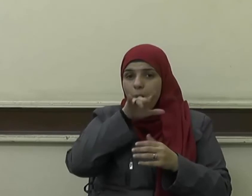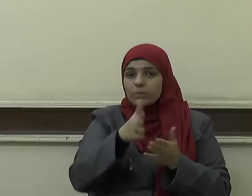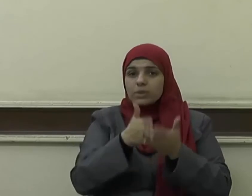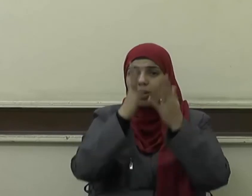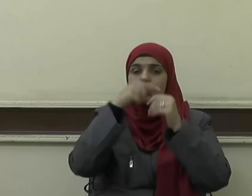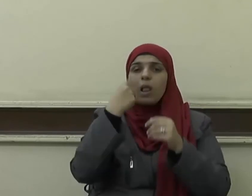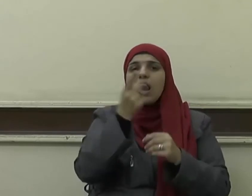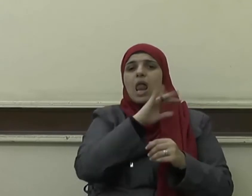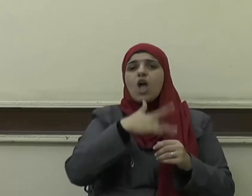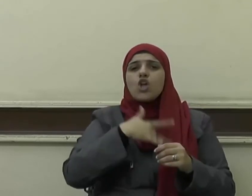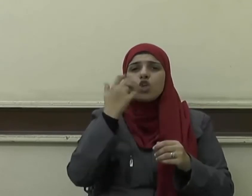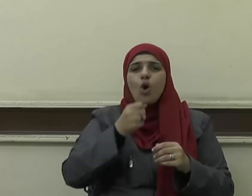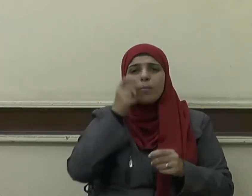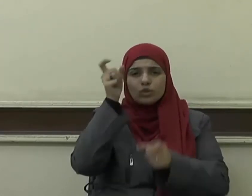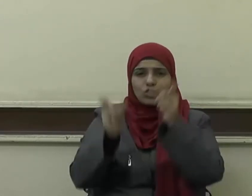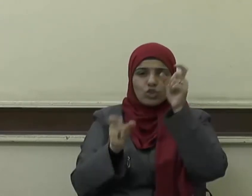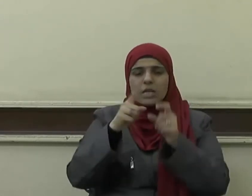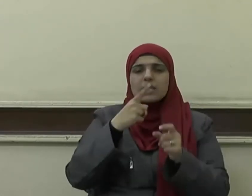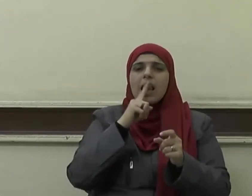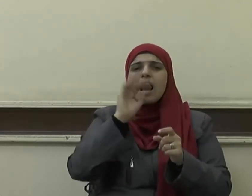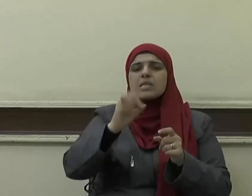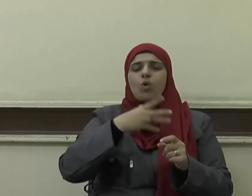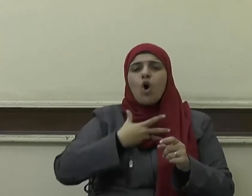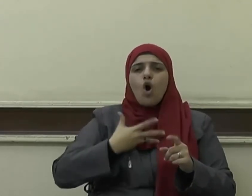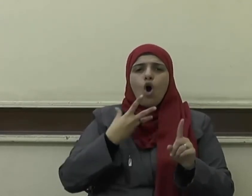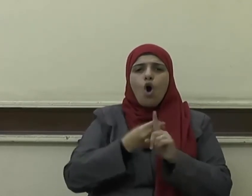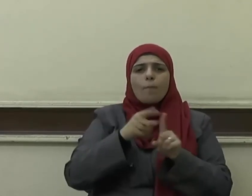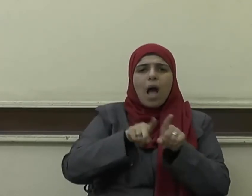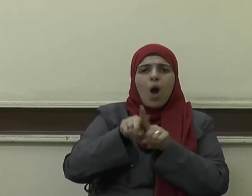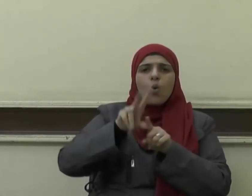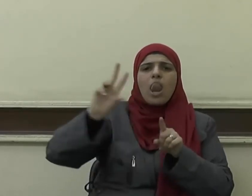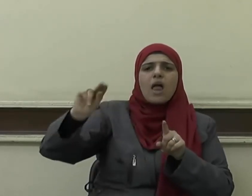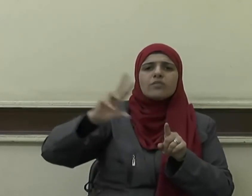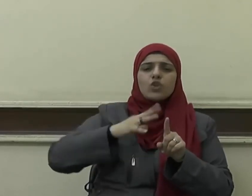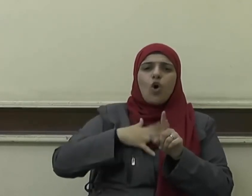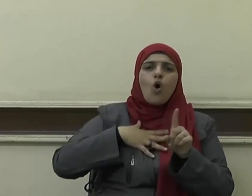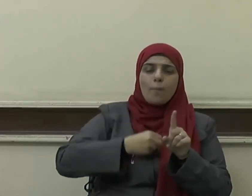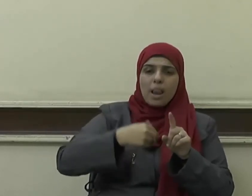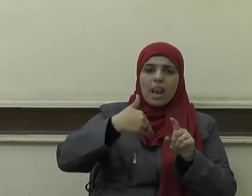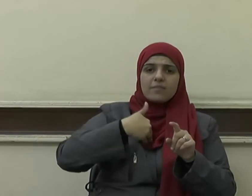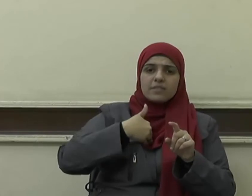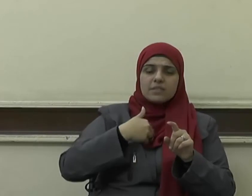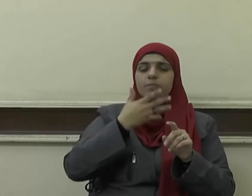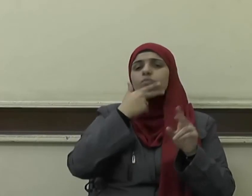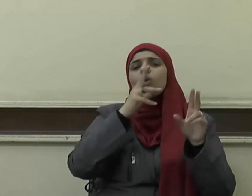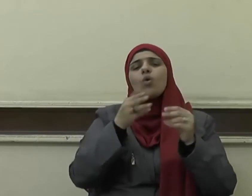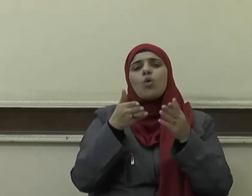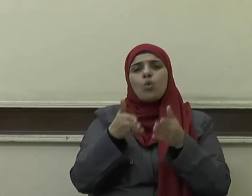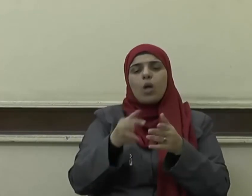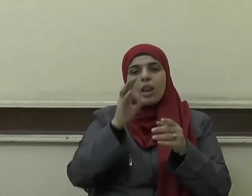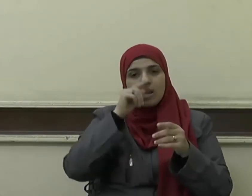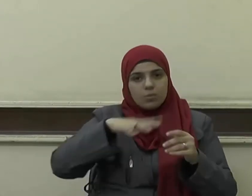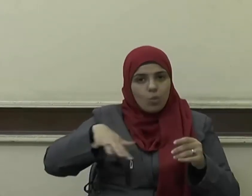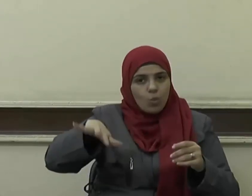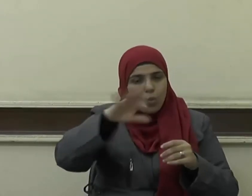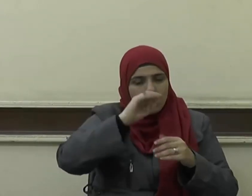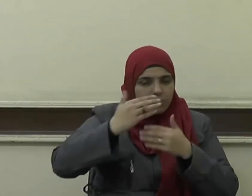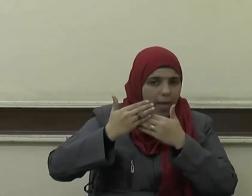لا يؤمن أحدكم حتى يحب لأخيه ما يحب لنفسه ومن هنا ينبغي أن نبتعد